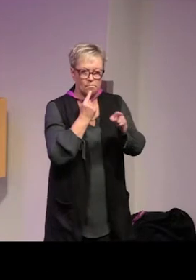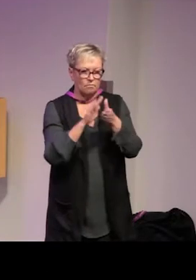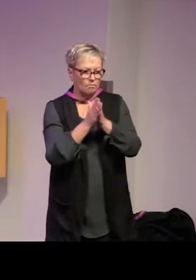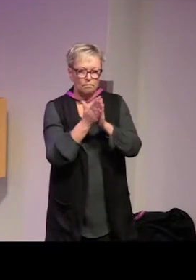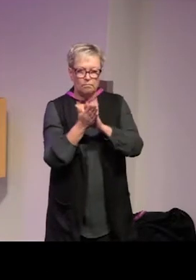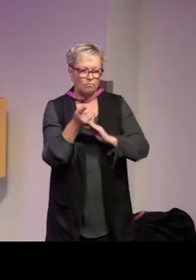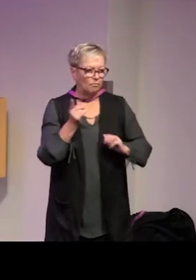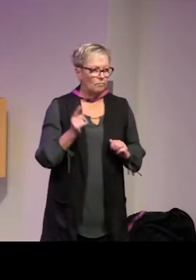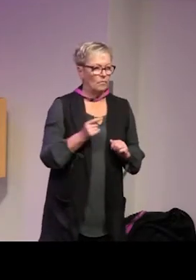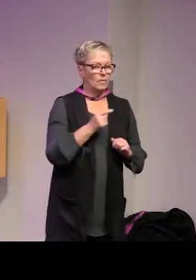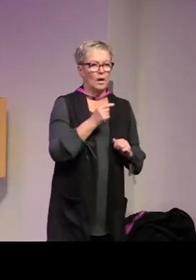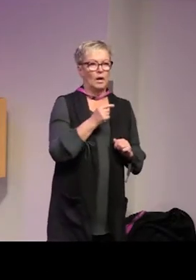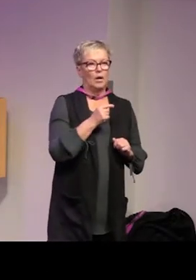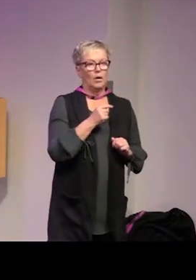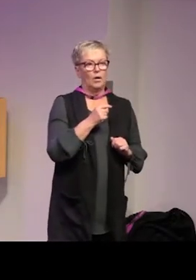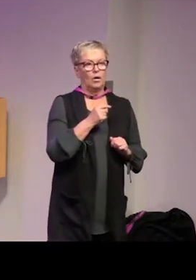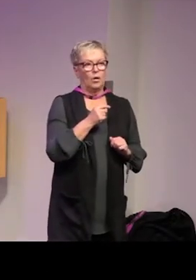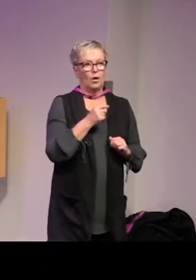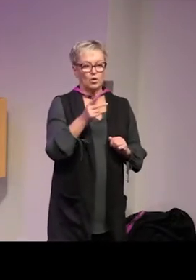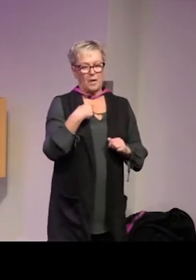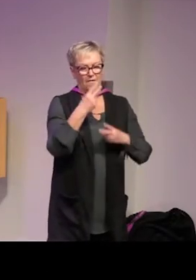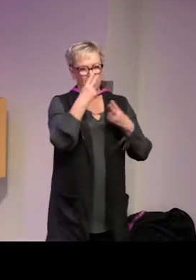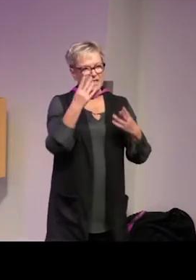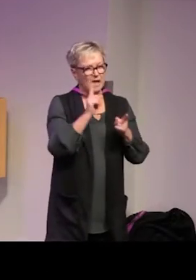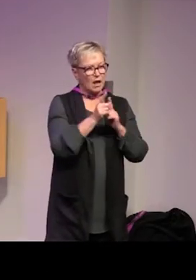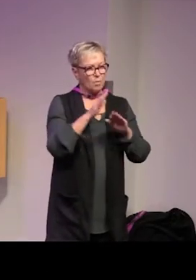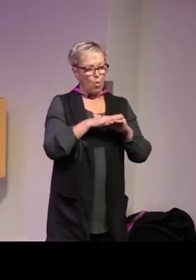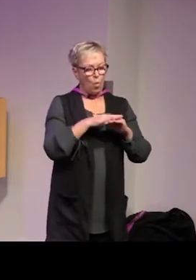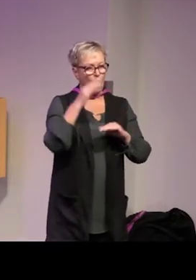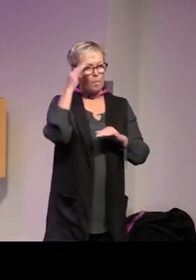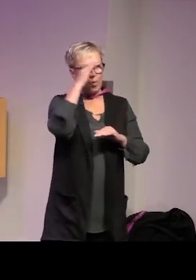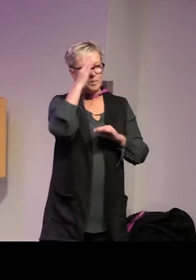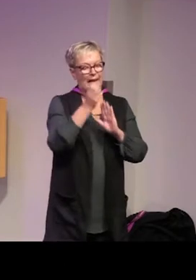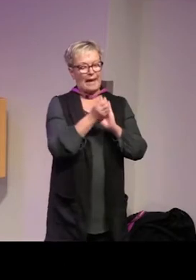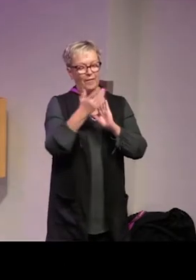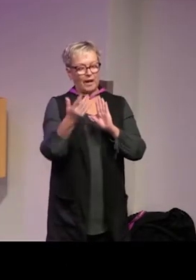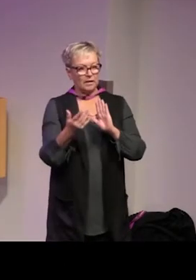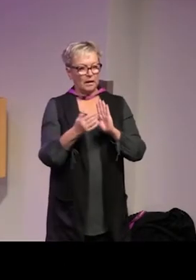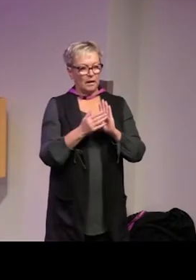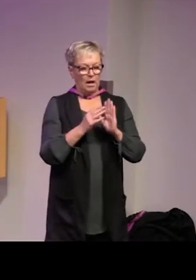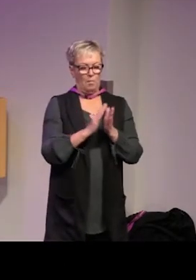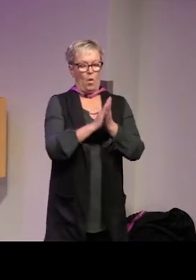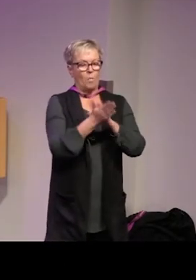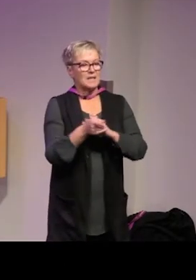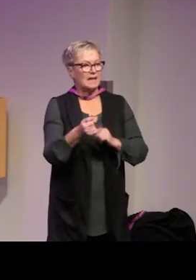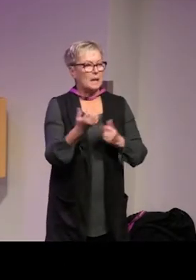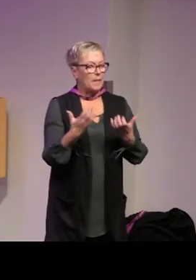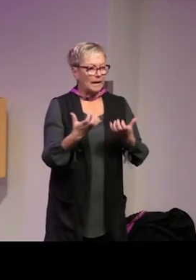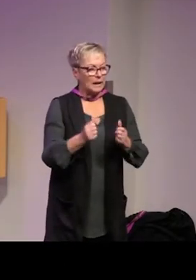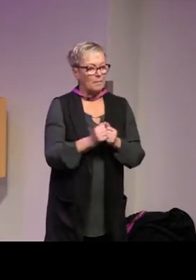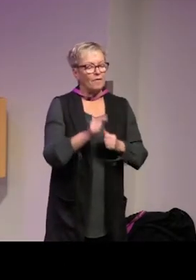radikaliserad och inte radikaliserad vilket som jag visade kanske får problematiska effekter när det omsätts i